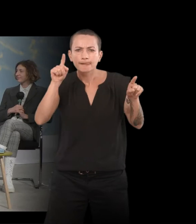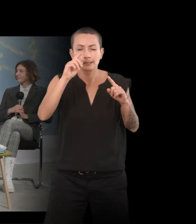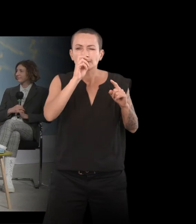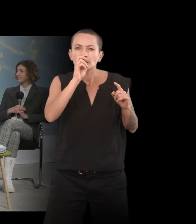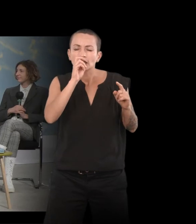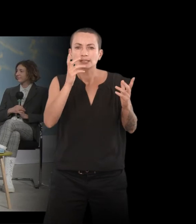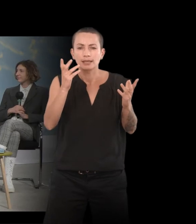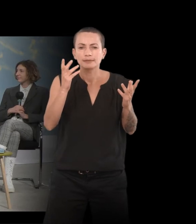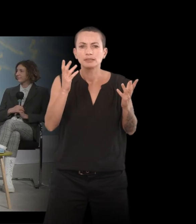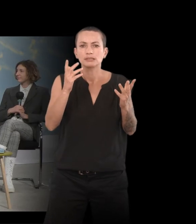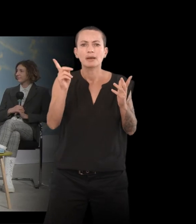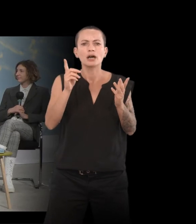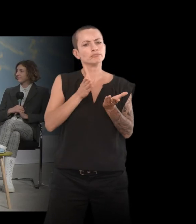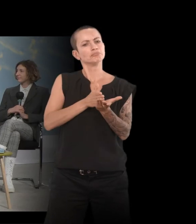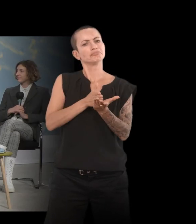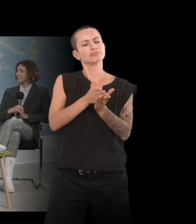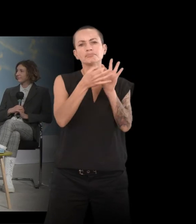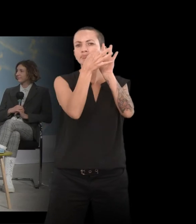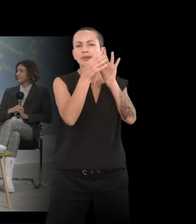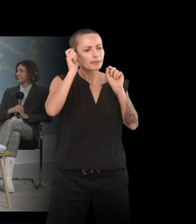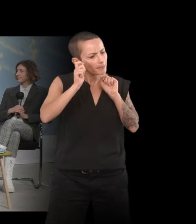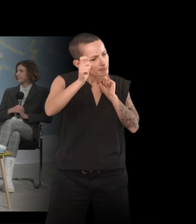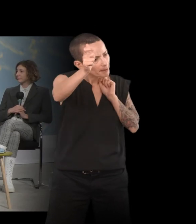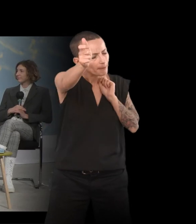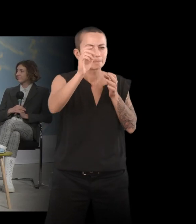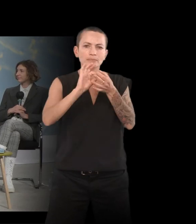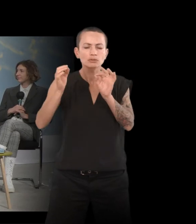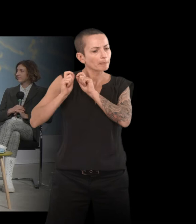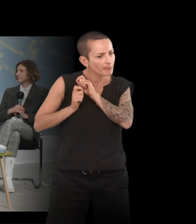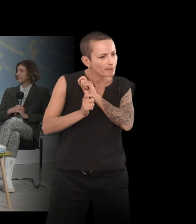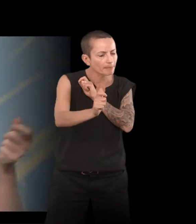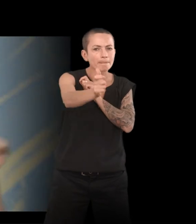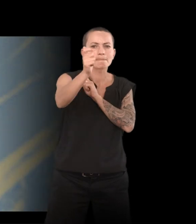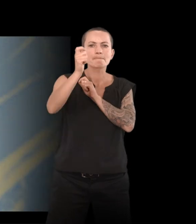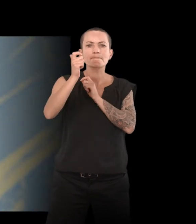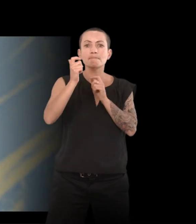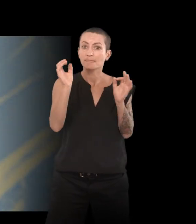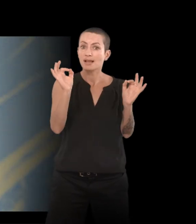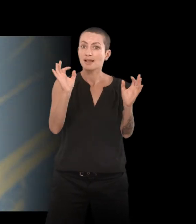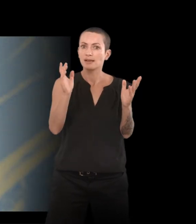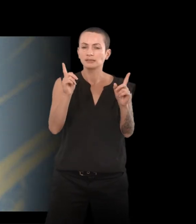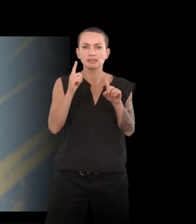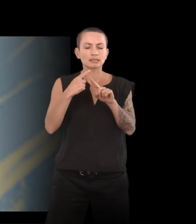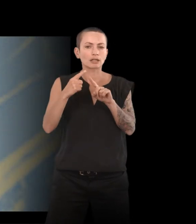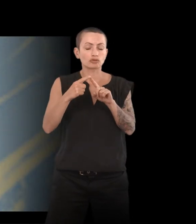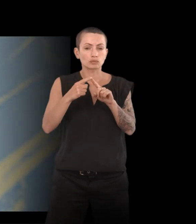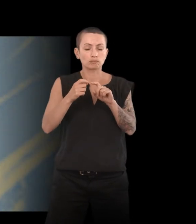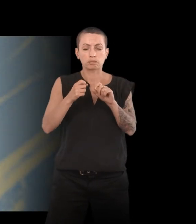'a pas la pure linéarité de l'histoire, le récit continu, on a quelque chose d'éclaté dans